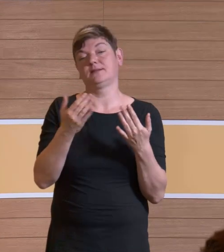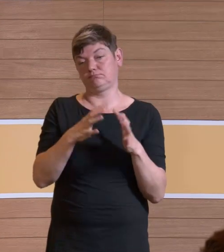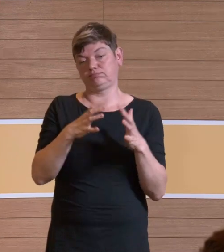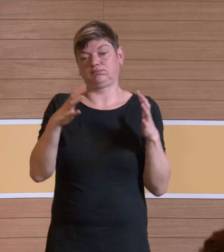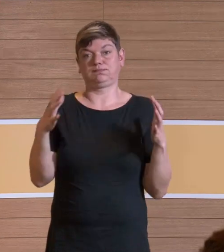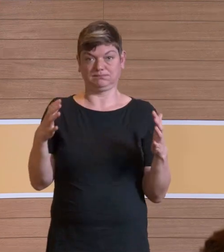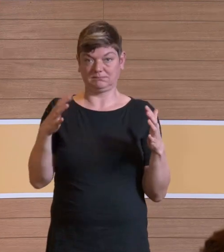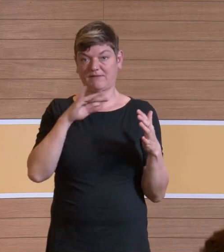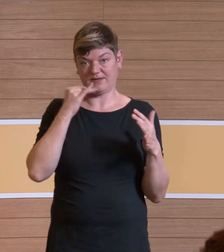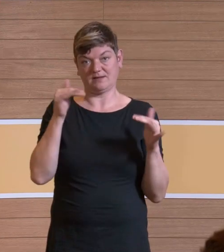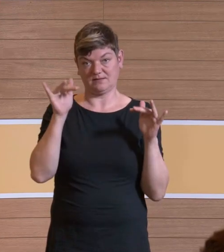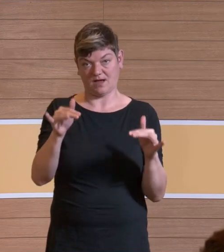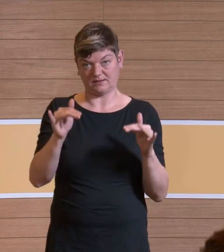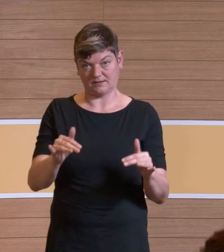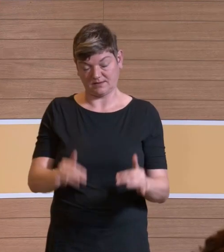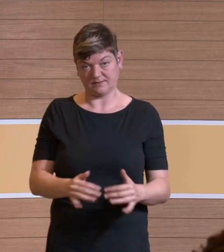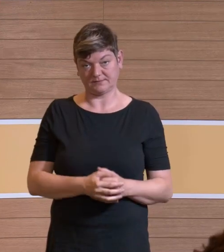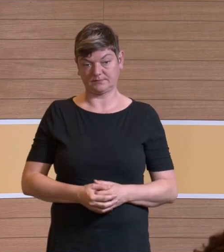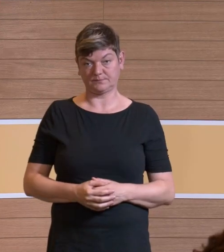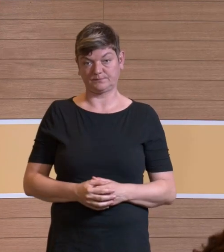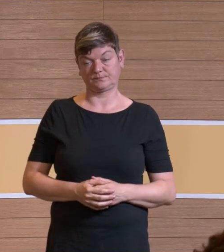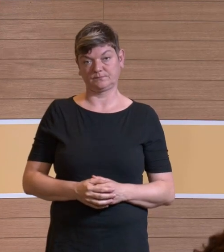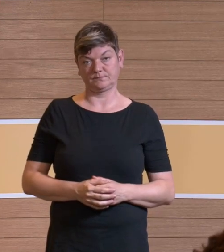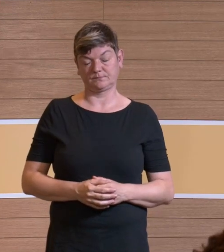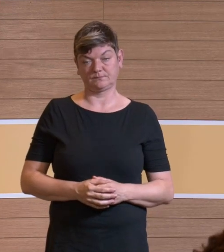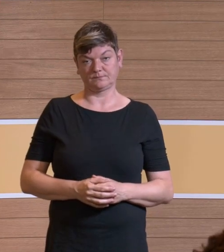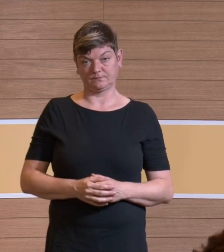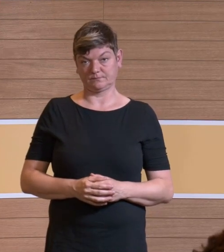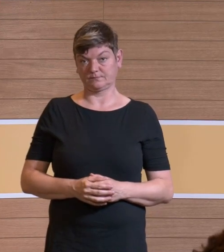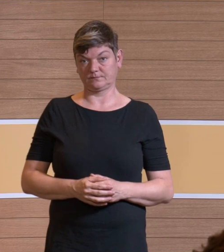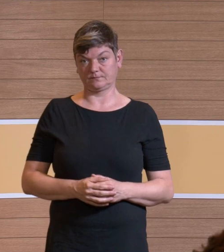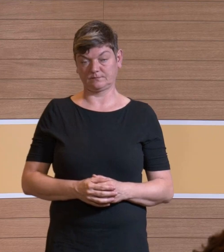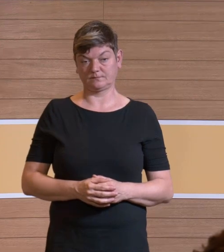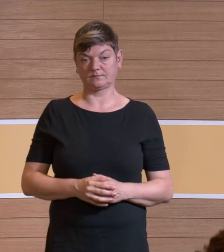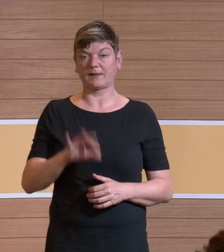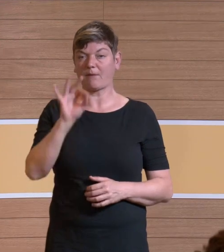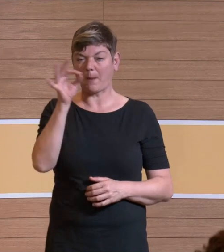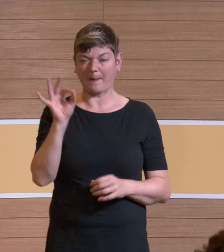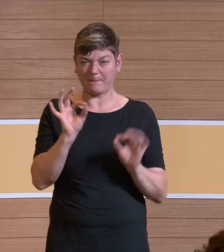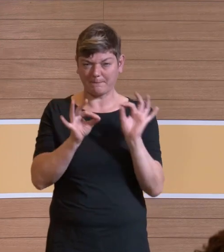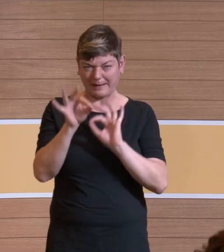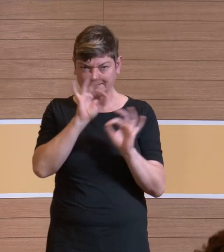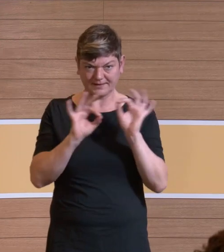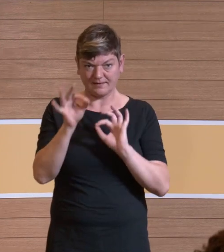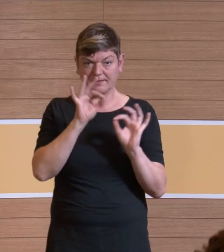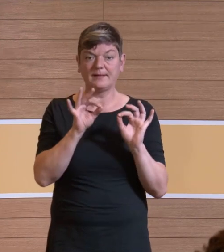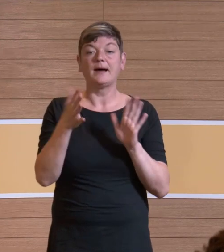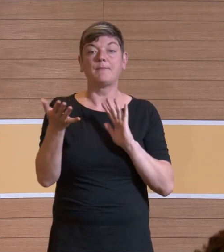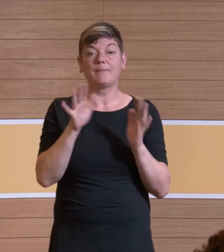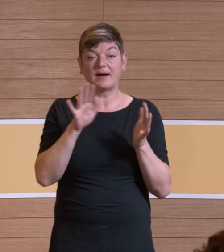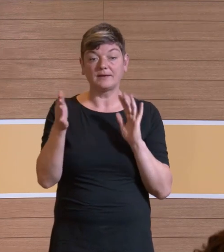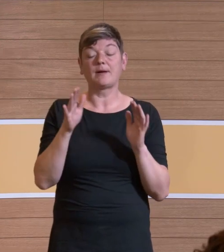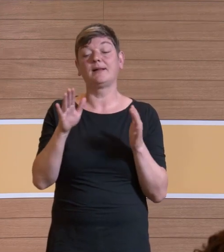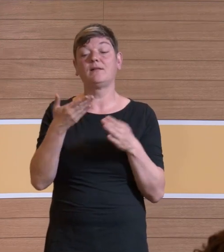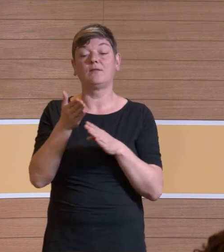Also der Anteil der ultrafeinen Partikel ist hoch. Die kleinen Partikel werden zum Teil natürlich